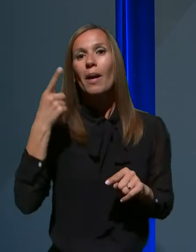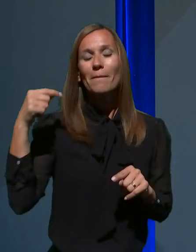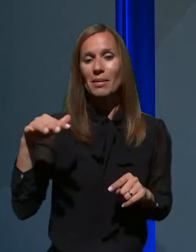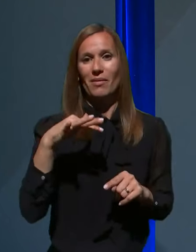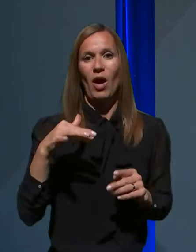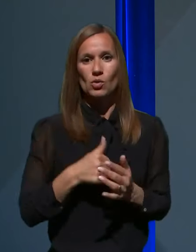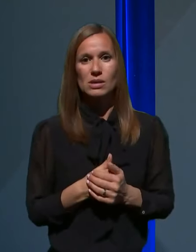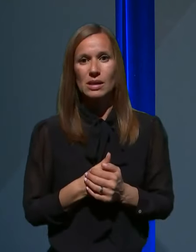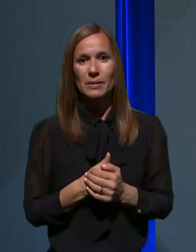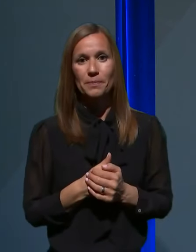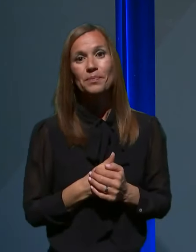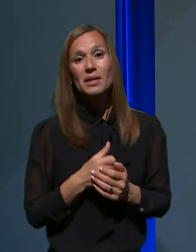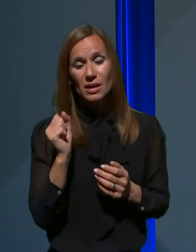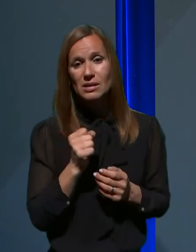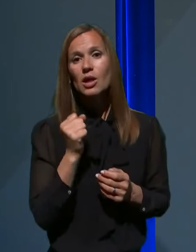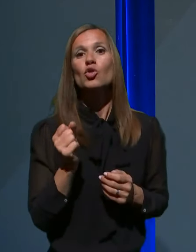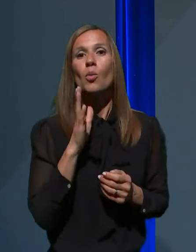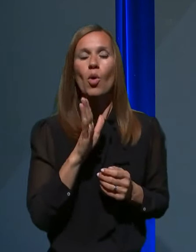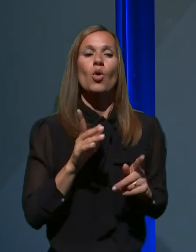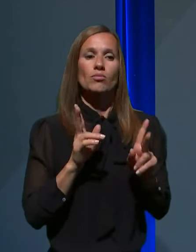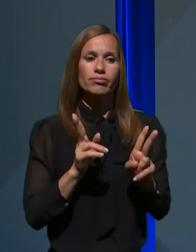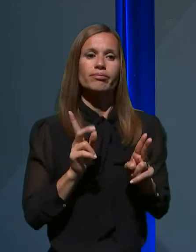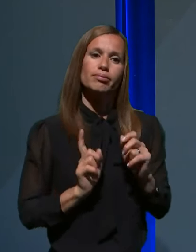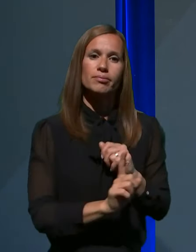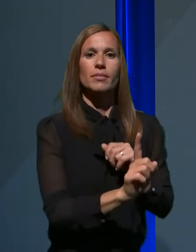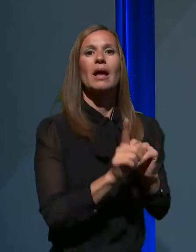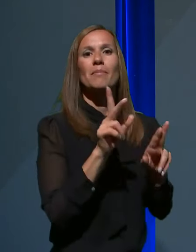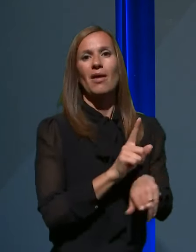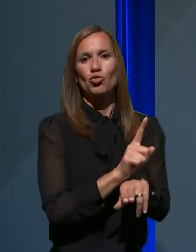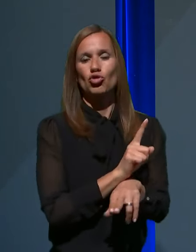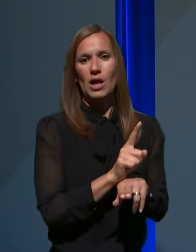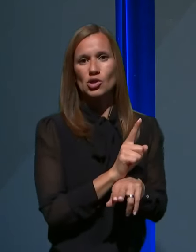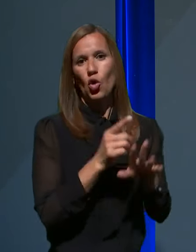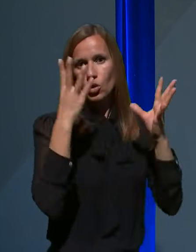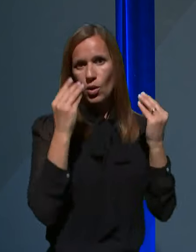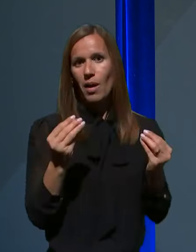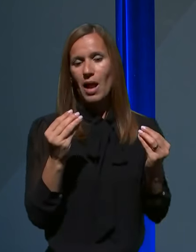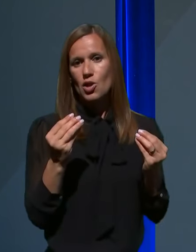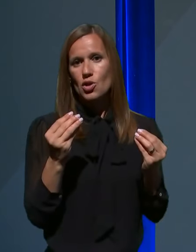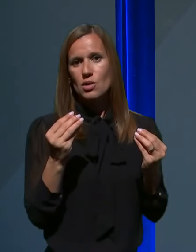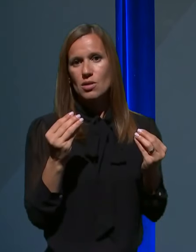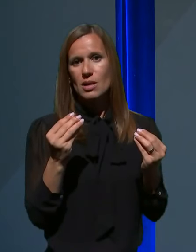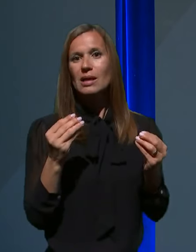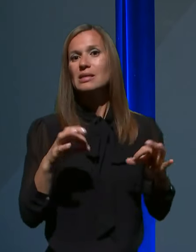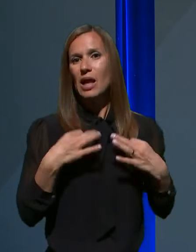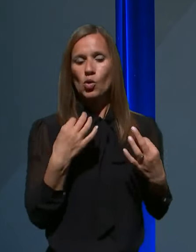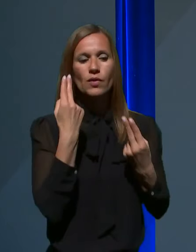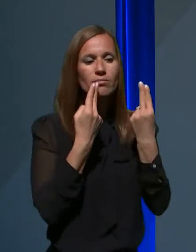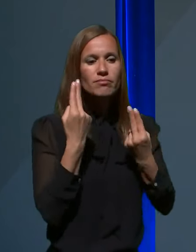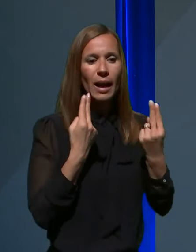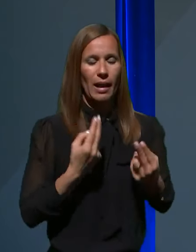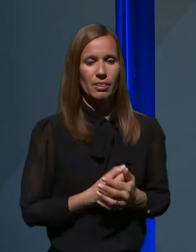in bo zato tudi prišel do pravočasne svede in normalne tudi zdravstvene oskrbe.